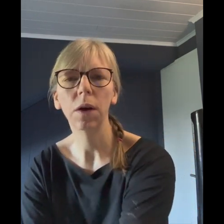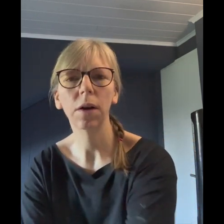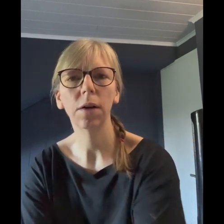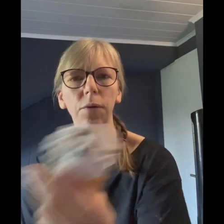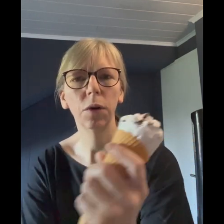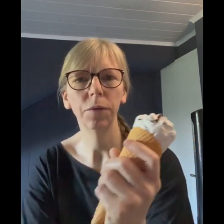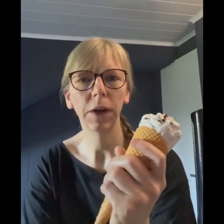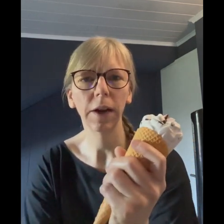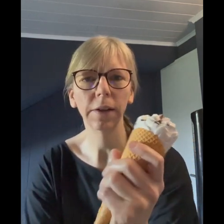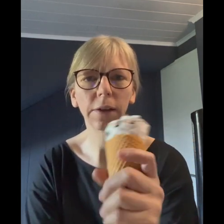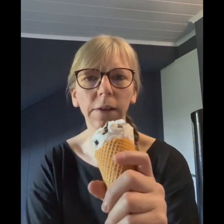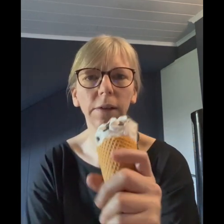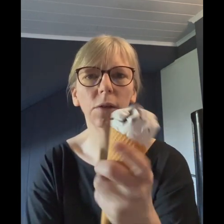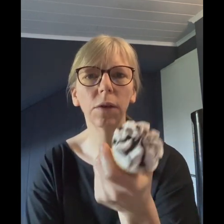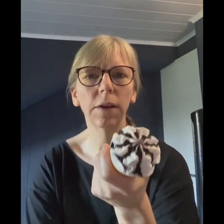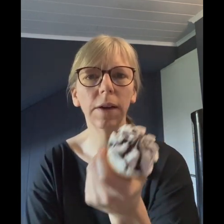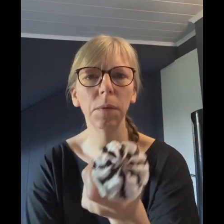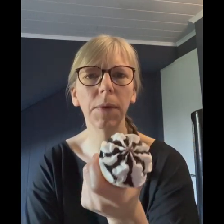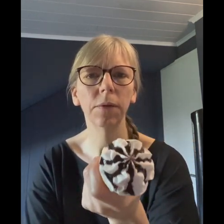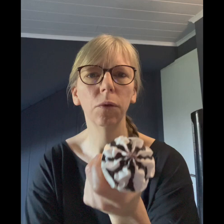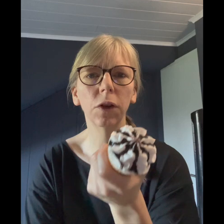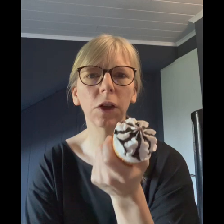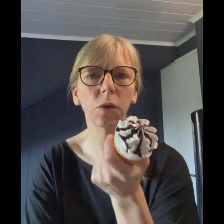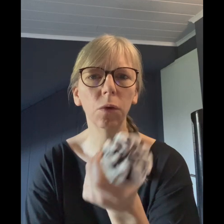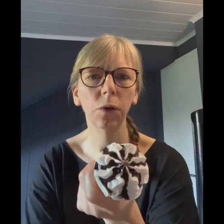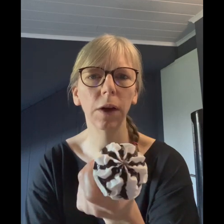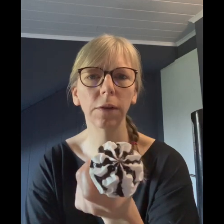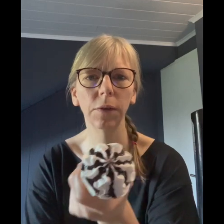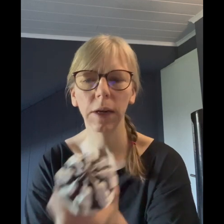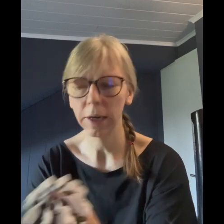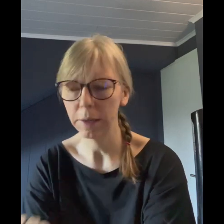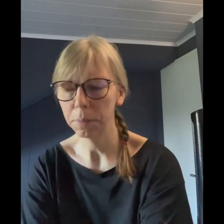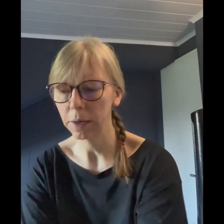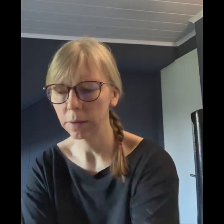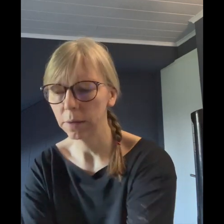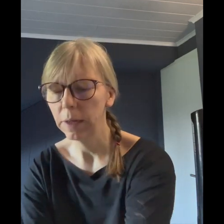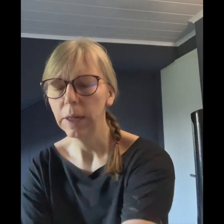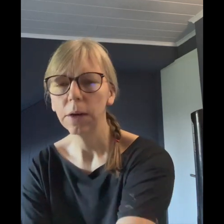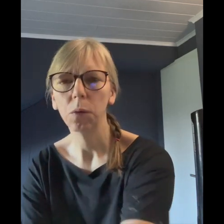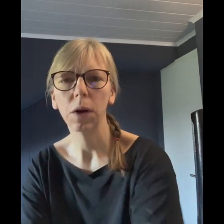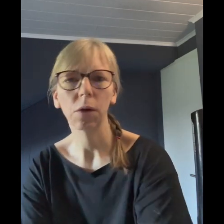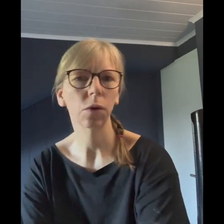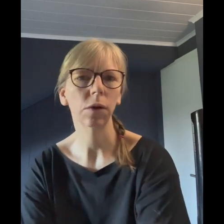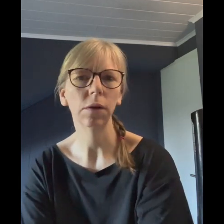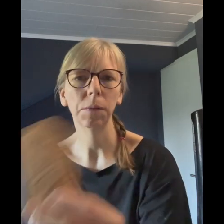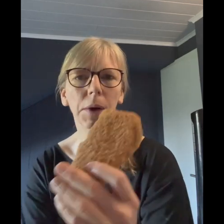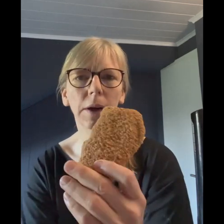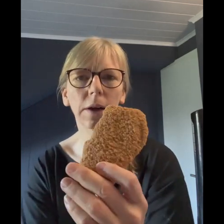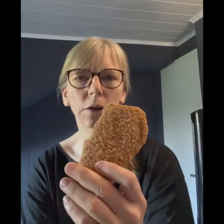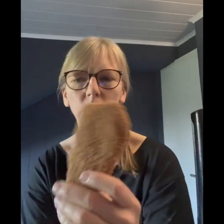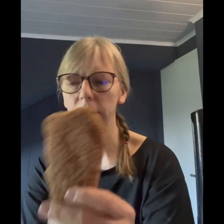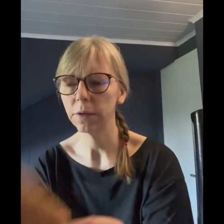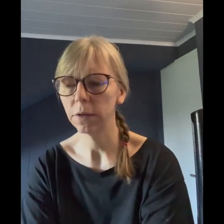wollen wieder ein Eis essen und in dem Moment, wo ich die Kohlenhydrate wieder reinpacke oder auch die Panade, Schnitzel,